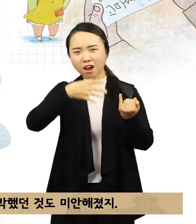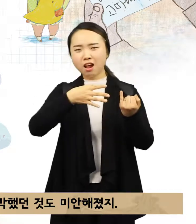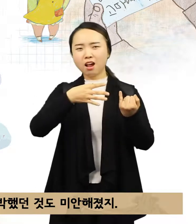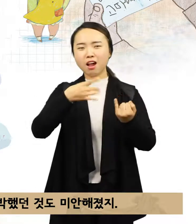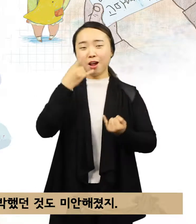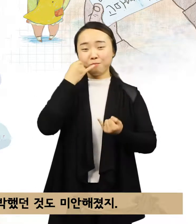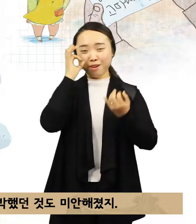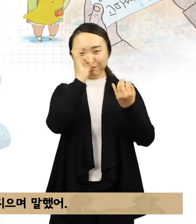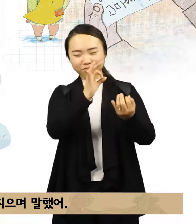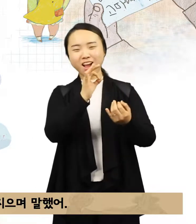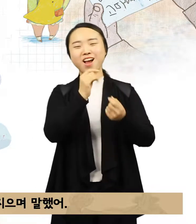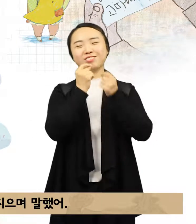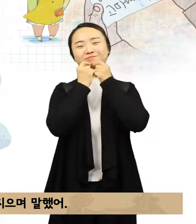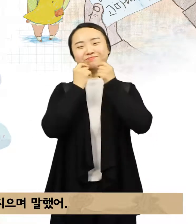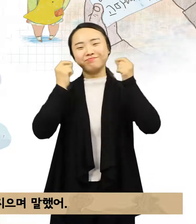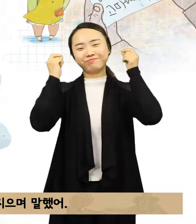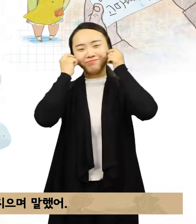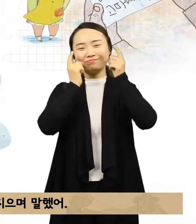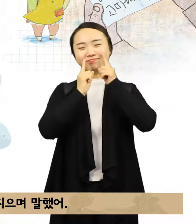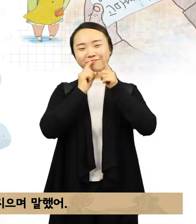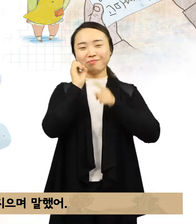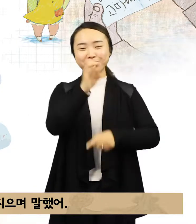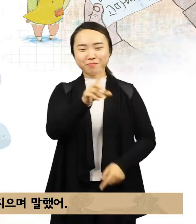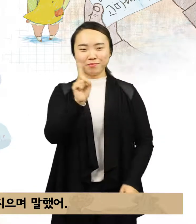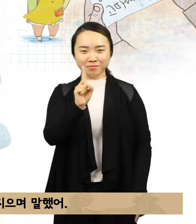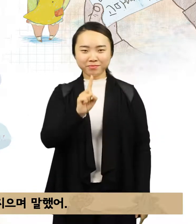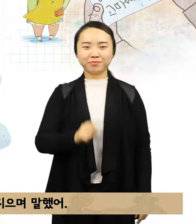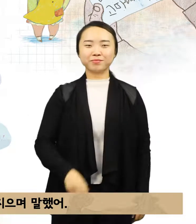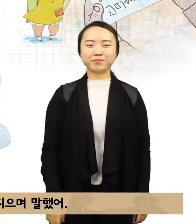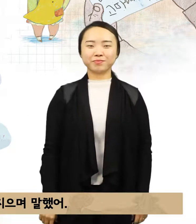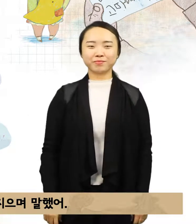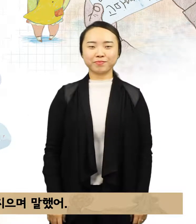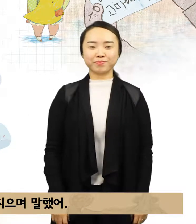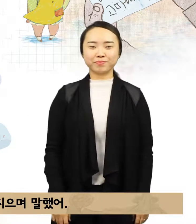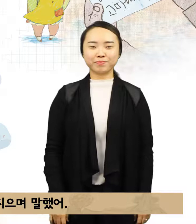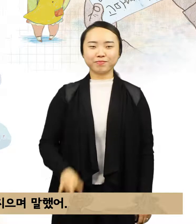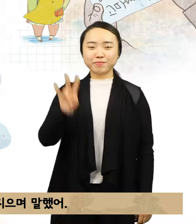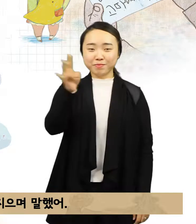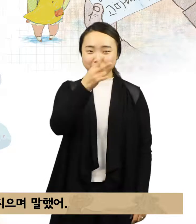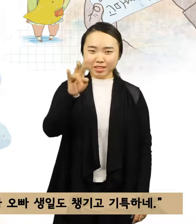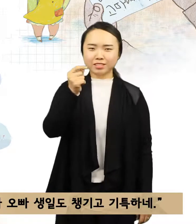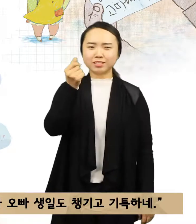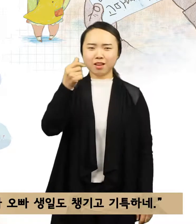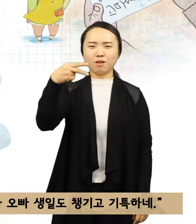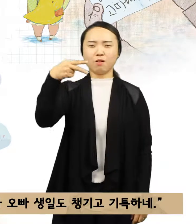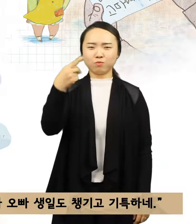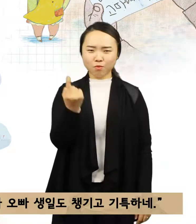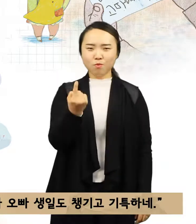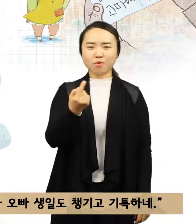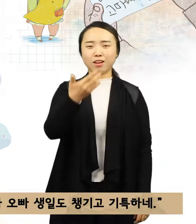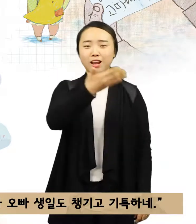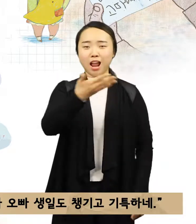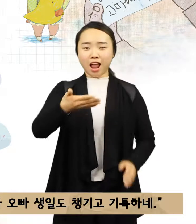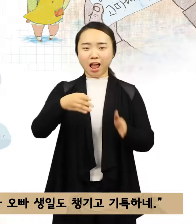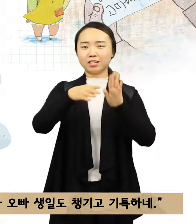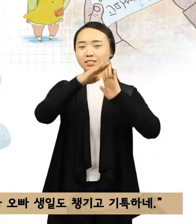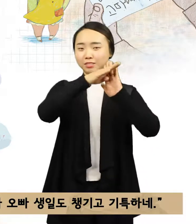그때 엄마가 미소 지으며 말했어. 제비는 작아도 강남 간다더니,